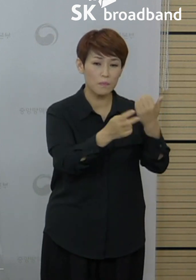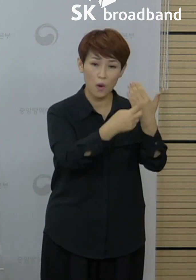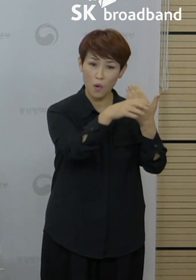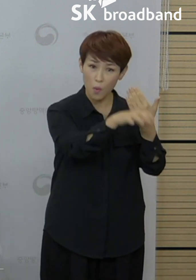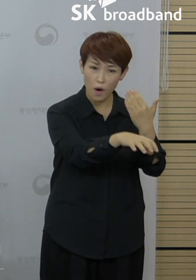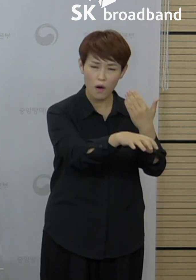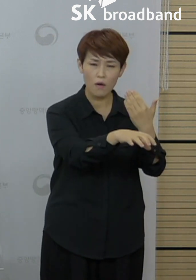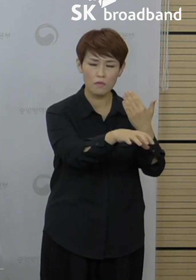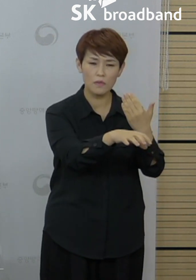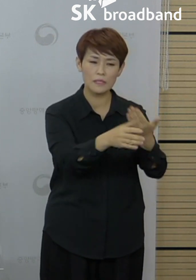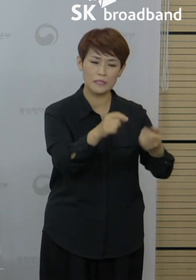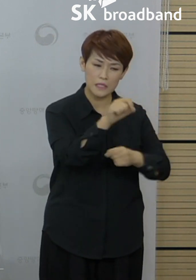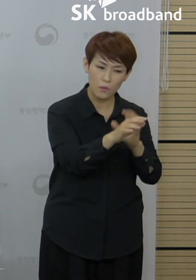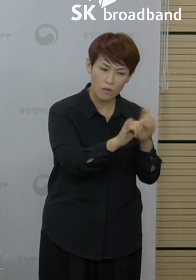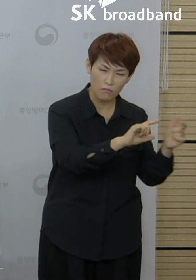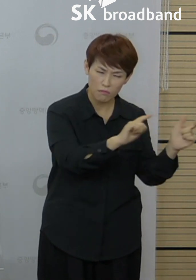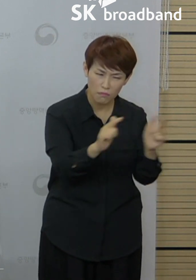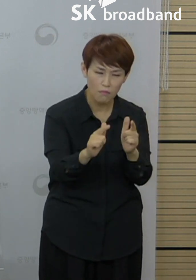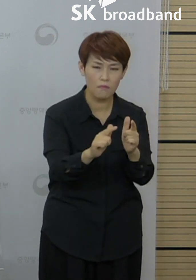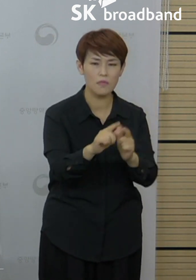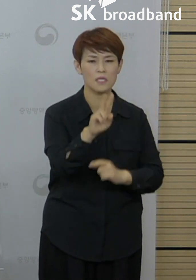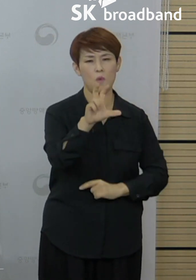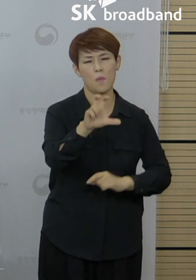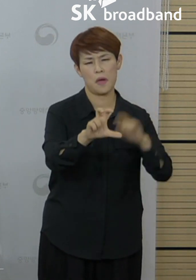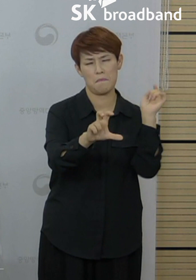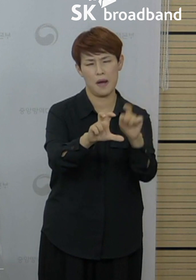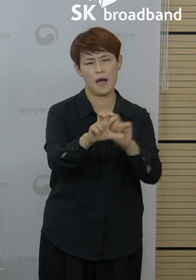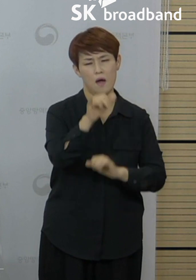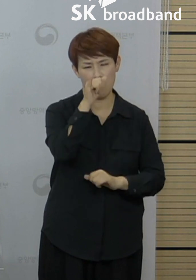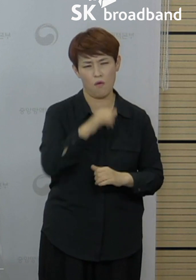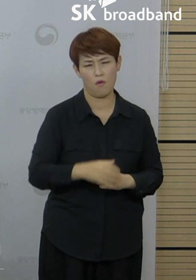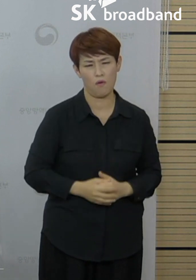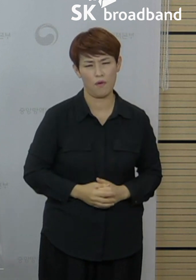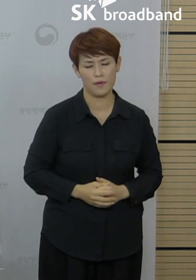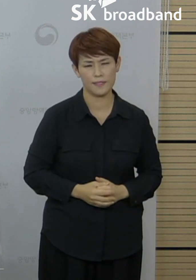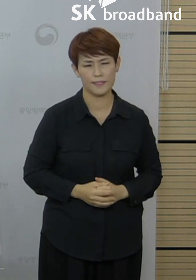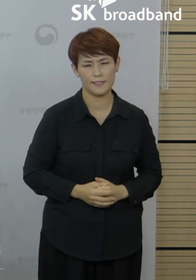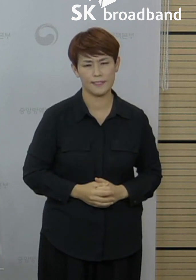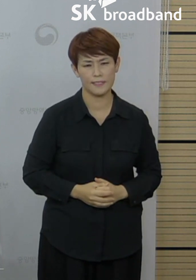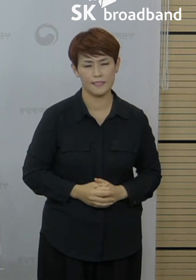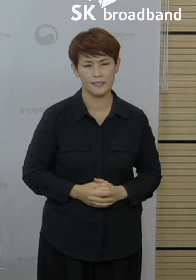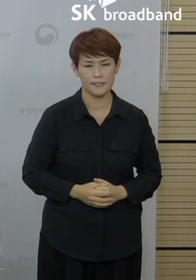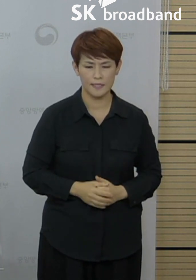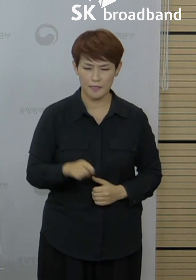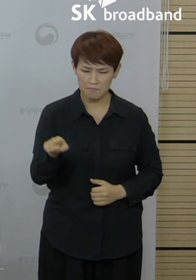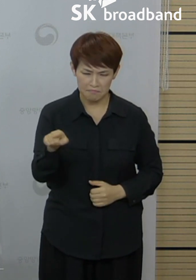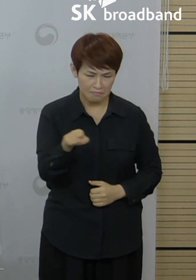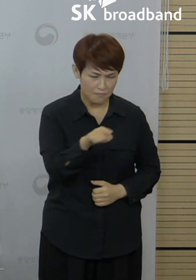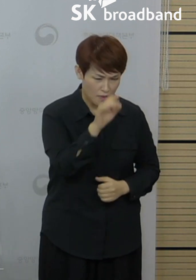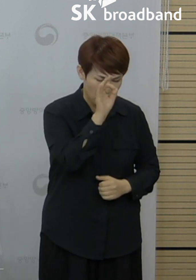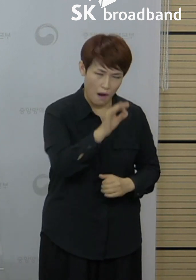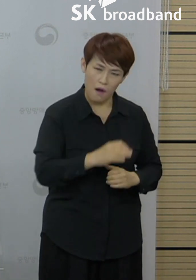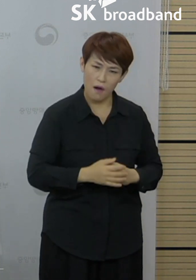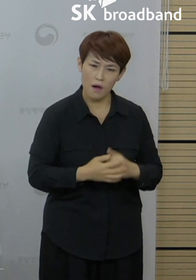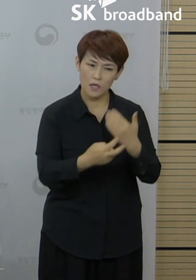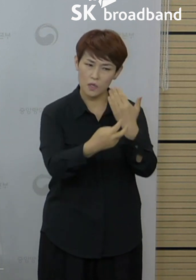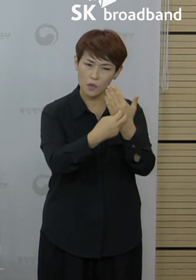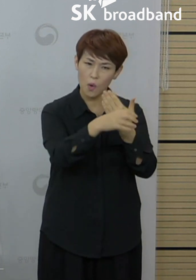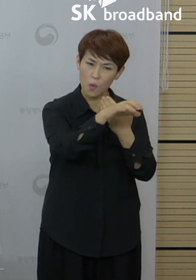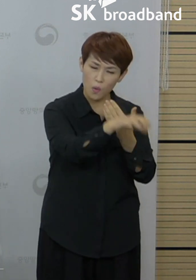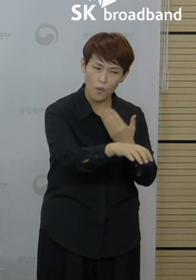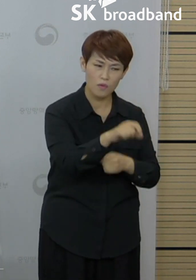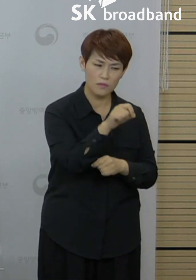종사자 등 25명이 확진된 사례가 있었습니다. 위 사례들을 보면 의료기관의